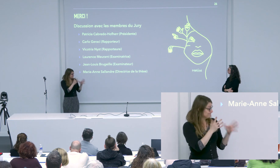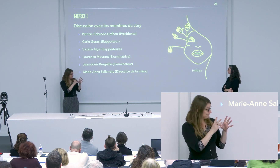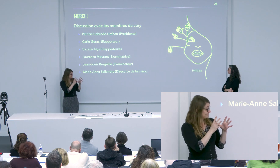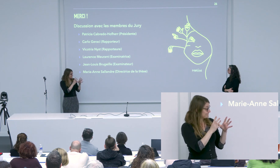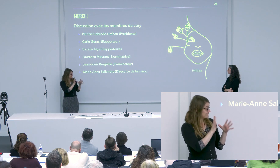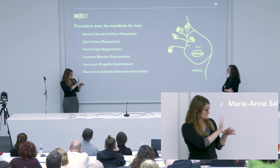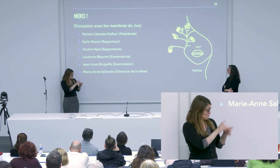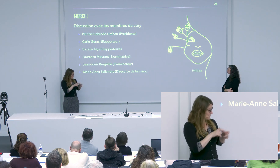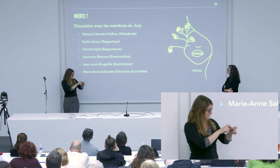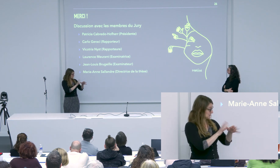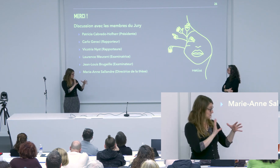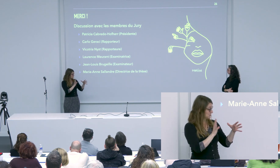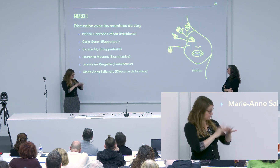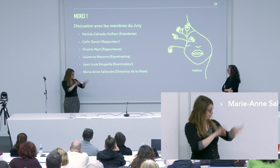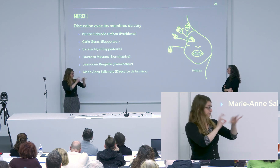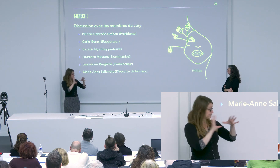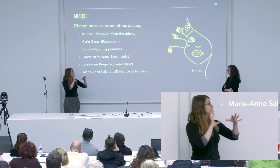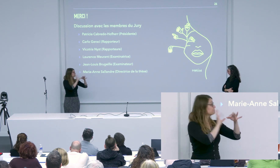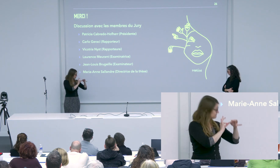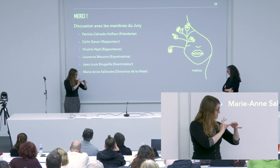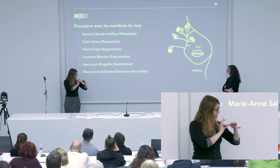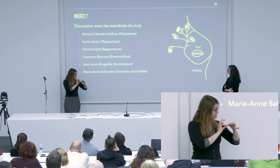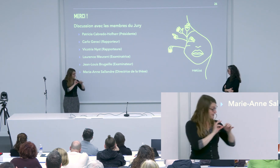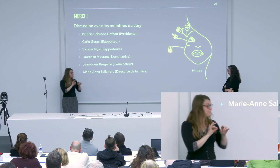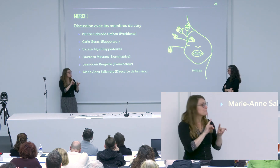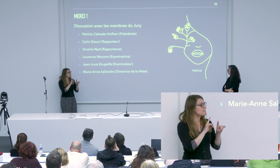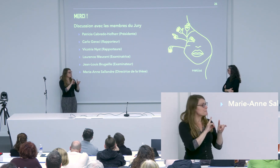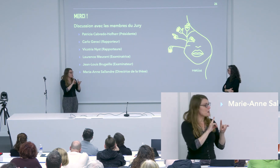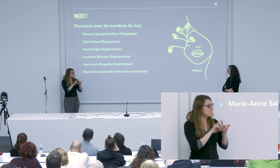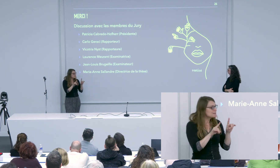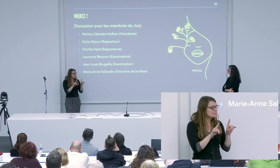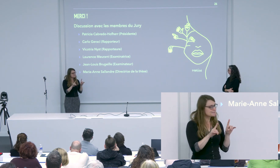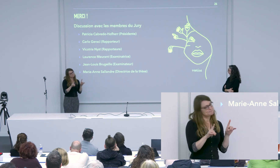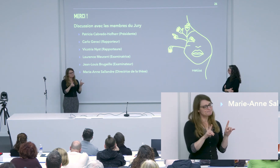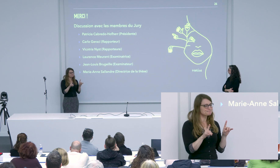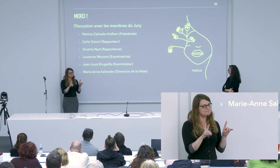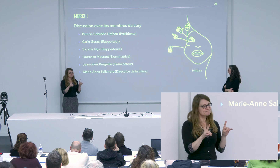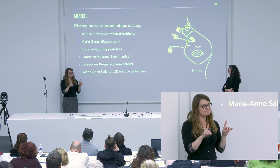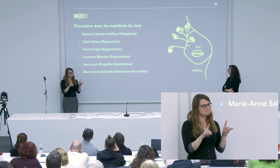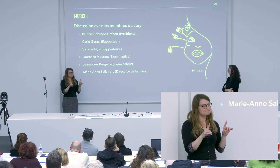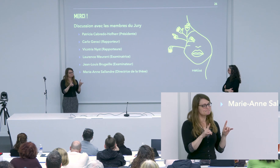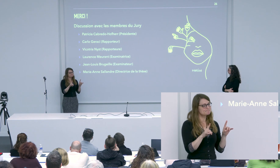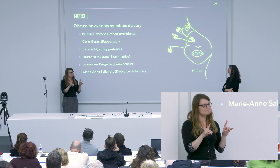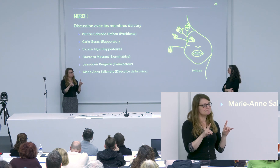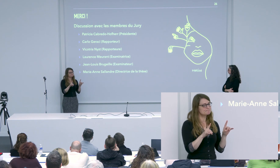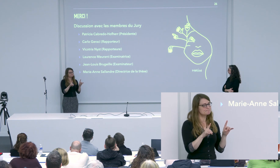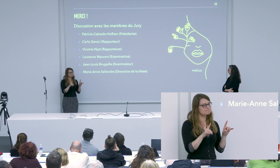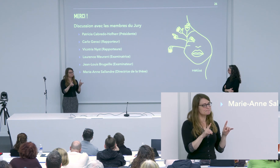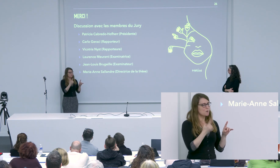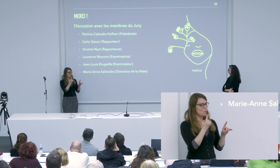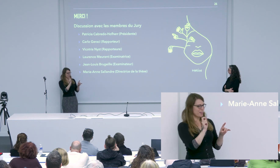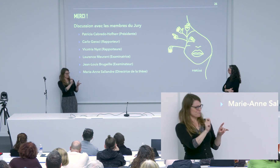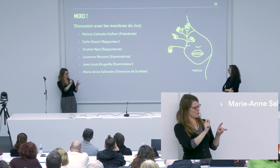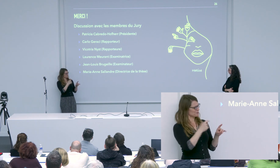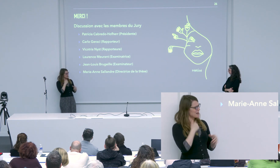sont partisans de cette théorie selon laquelle, qui est très importante, selon laquelle, même dans les unités lexicales, il y a